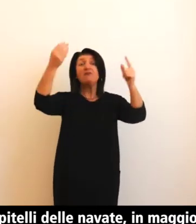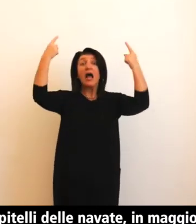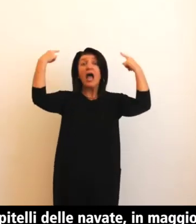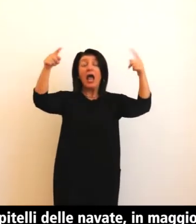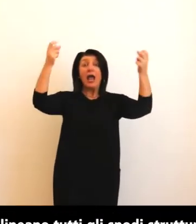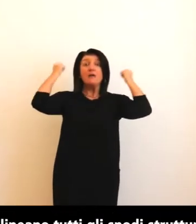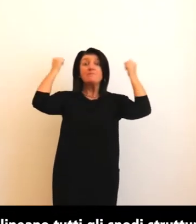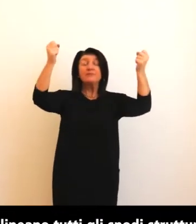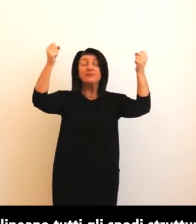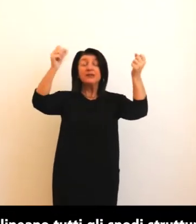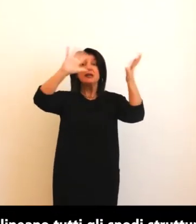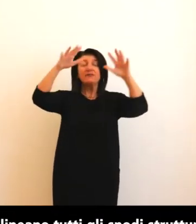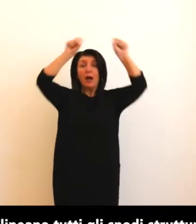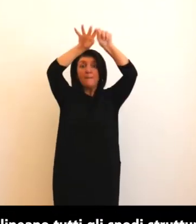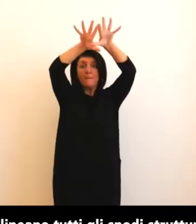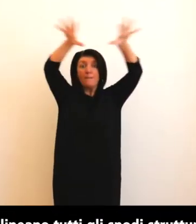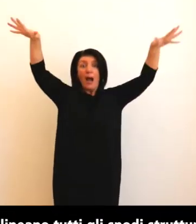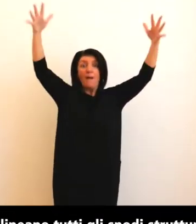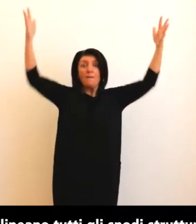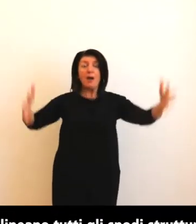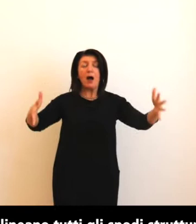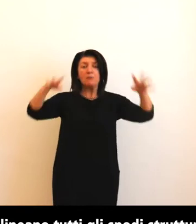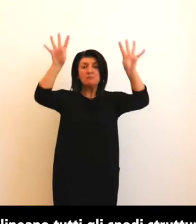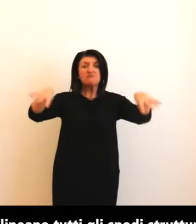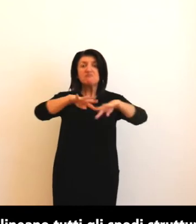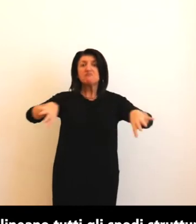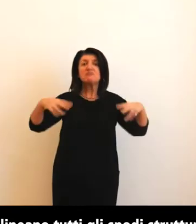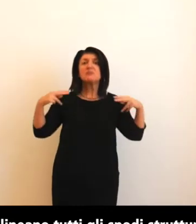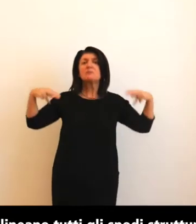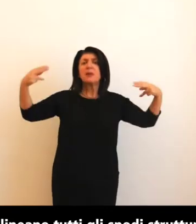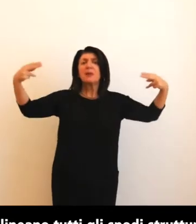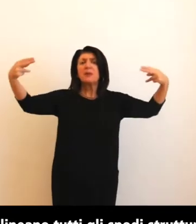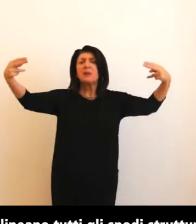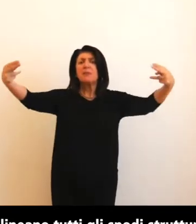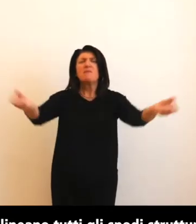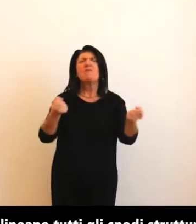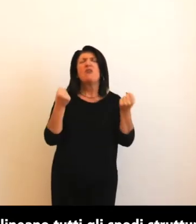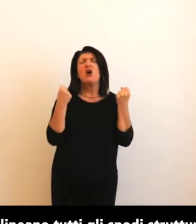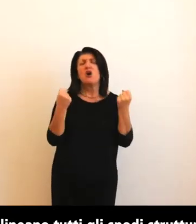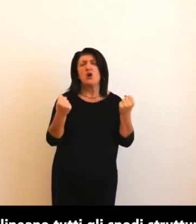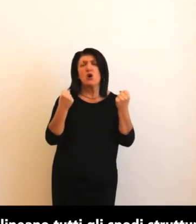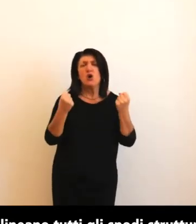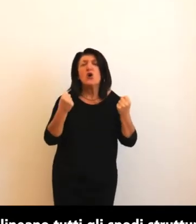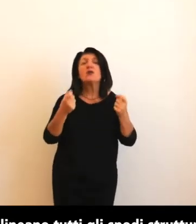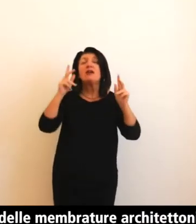Infine, il complesso delle membrature architettoniche costituito da cornici, archetti pensili,